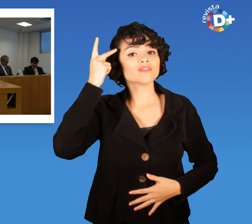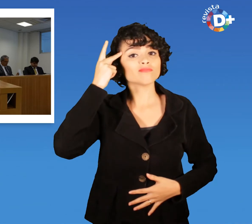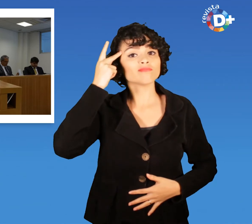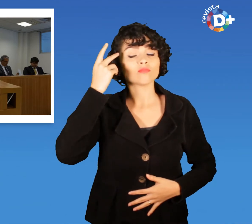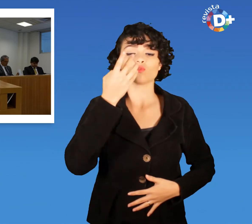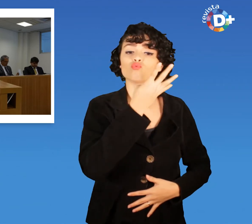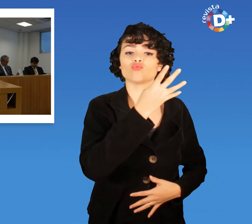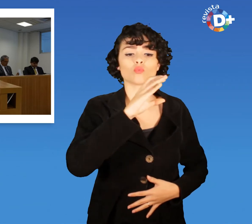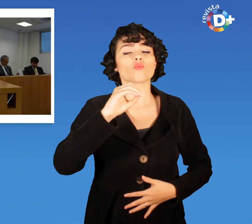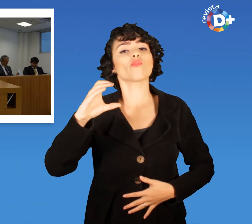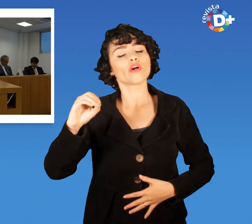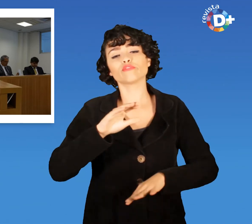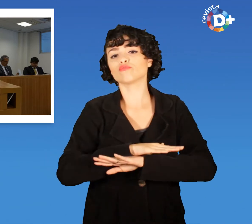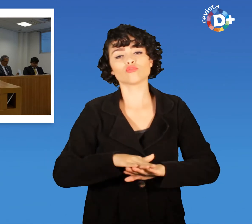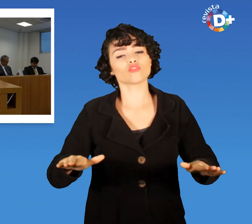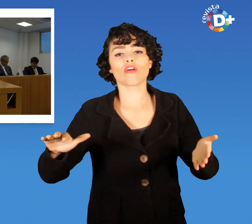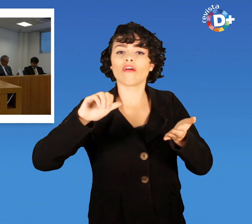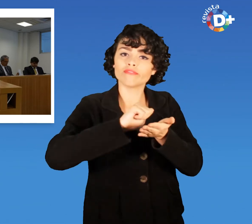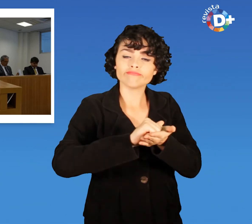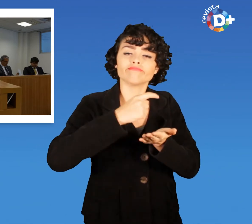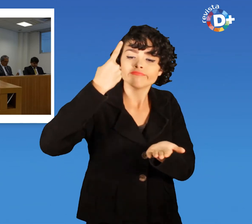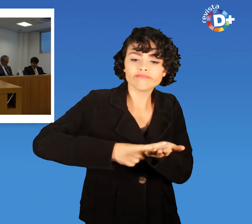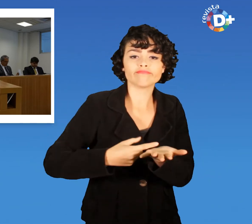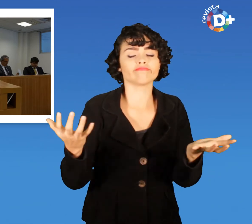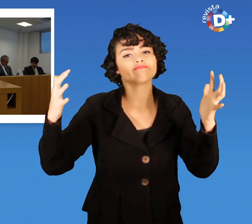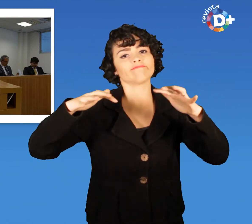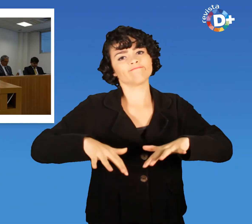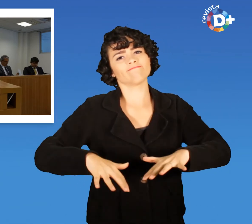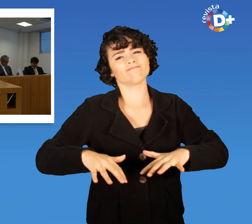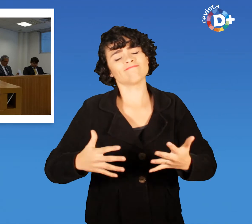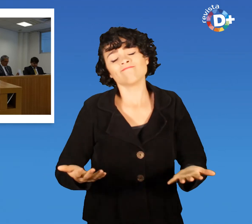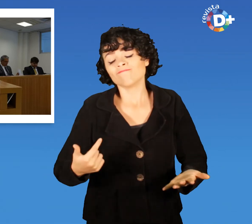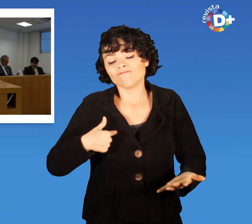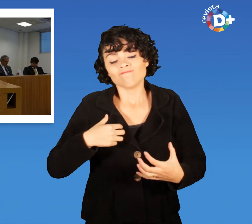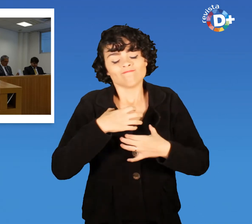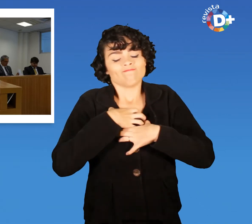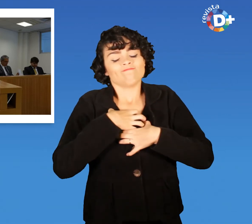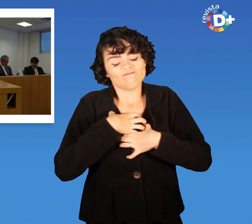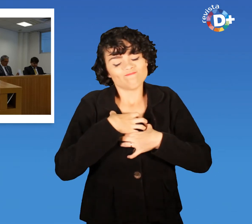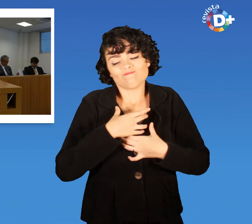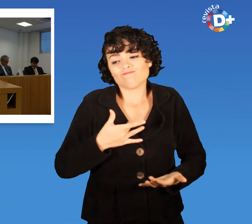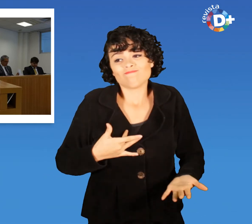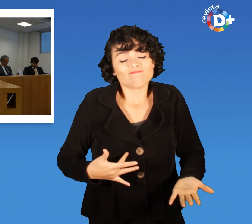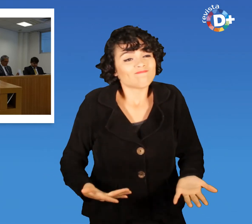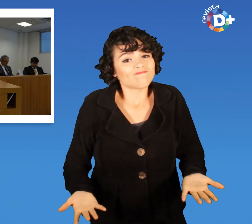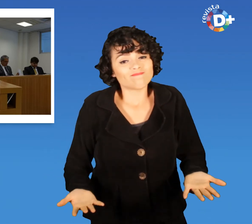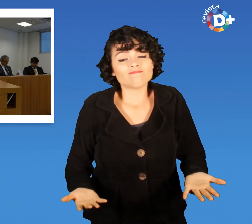Quatrocentas se inscreveram aqui Acho isso uma pena Não sei se é porque o conselho é